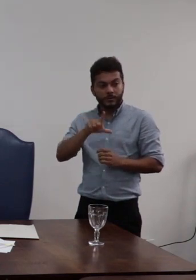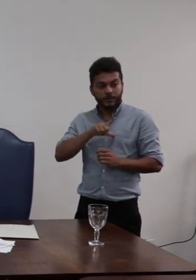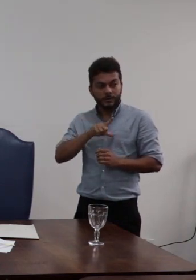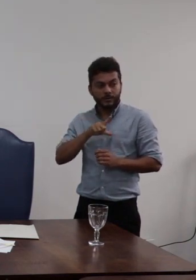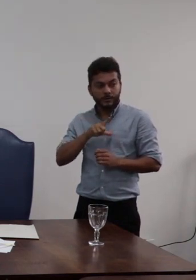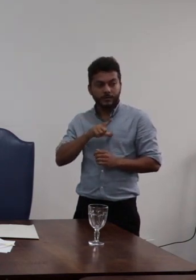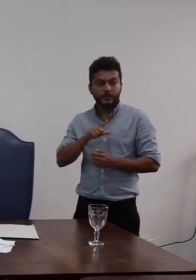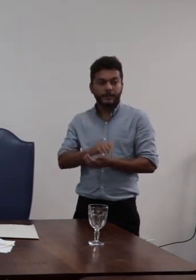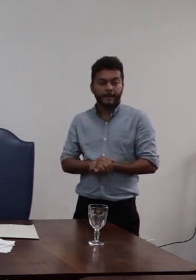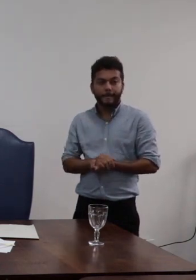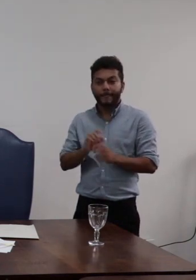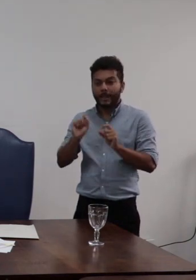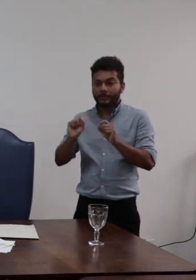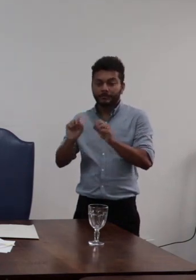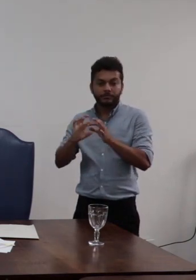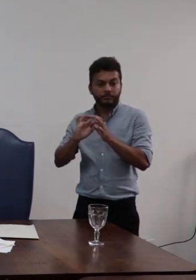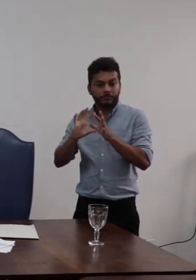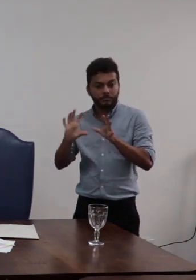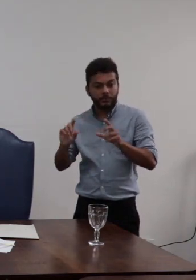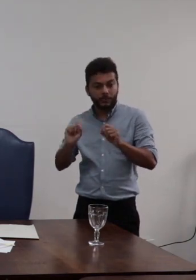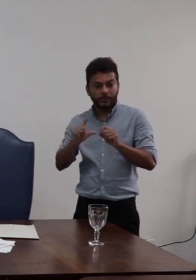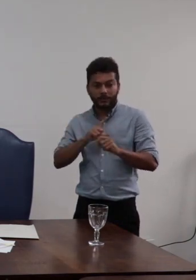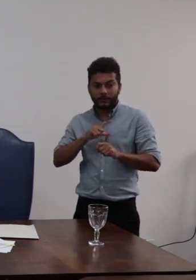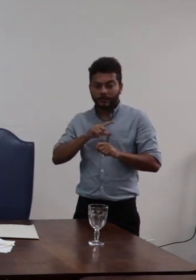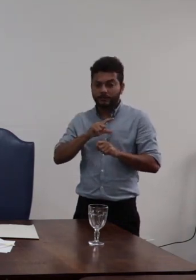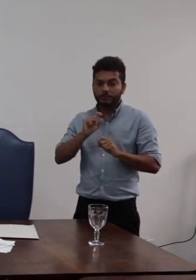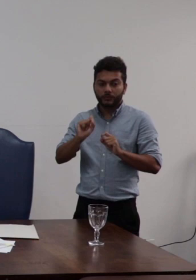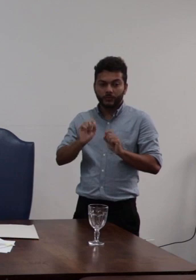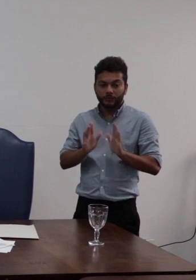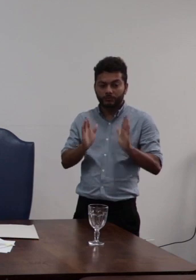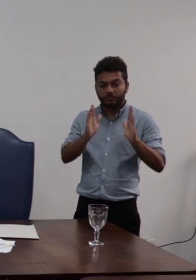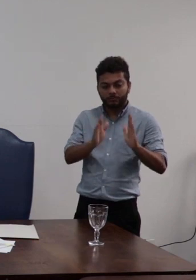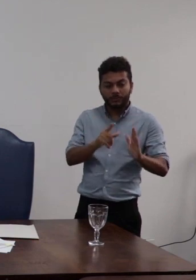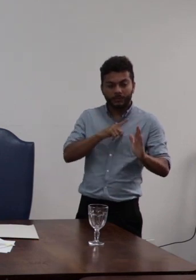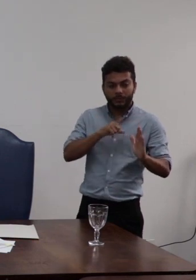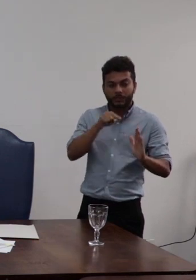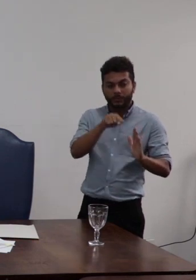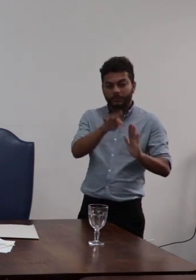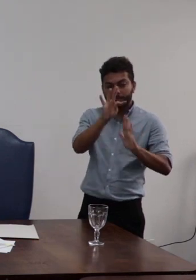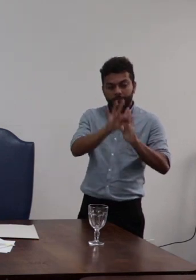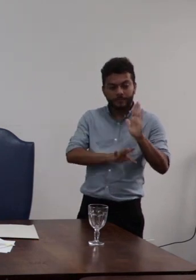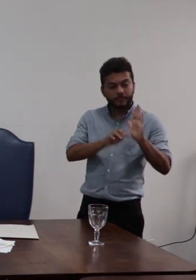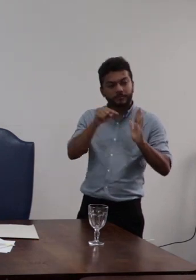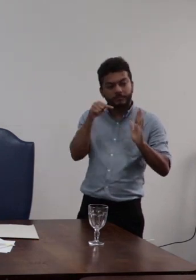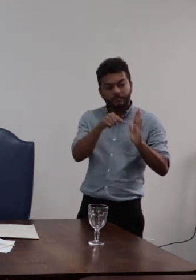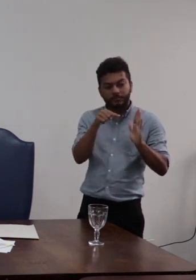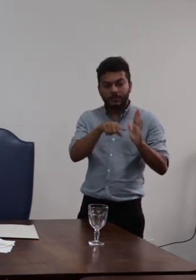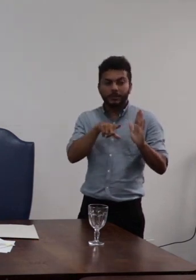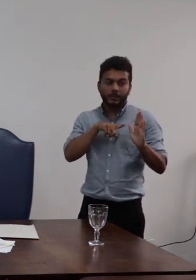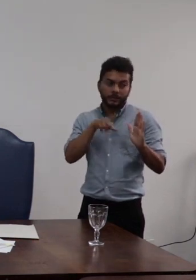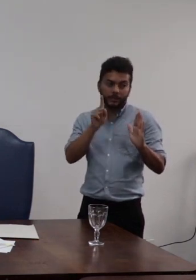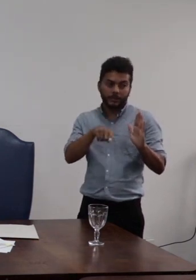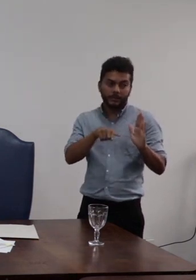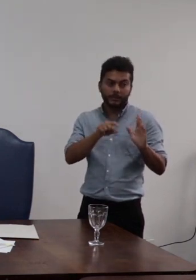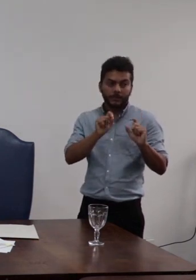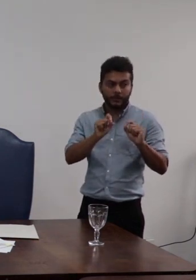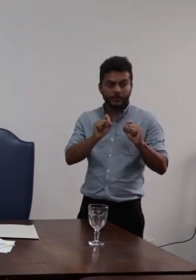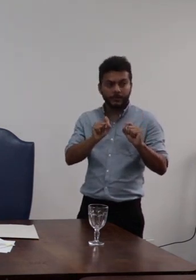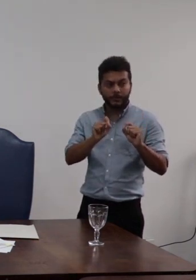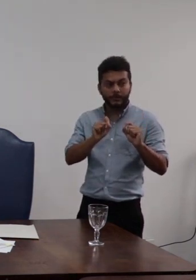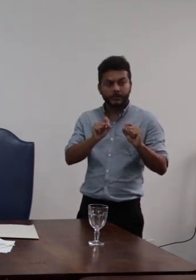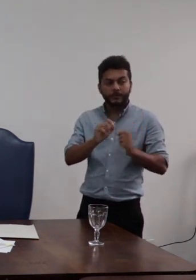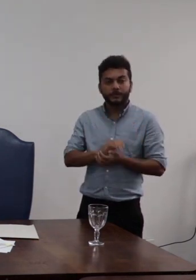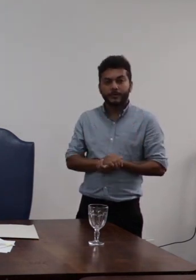outra deliberação então existem duas deliberações esse parecer aqui ele opta por seguir a que a presidência do